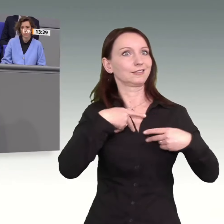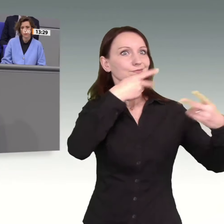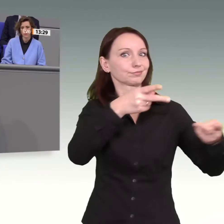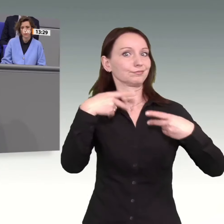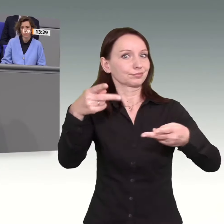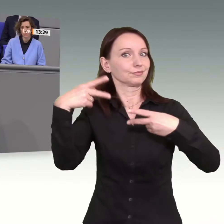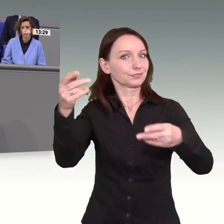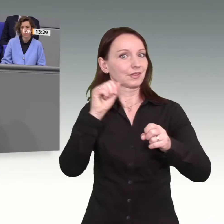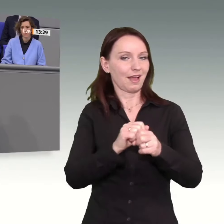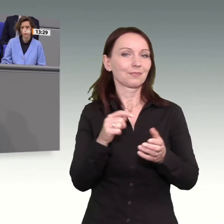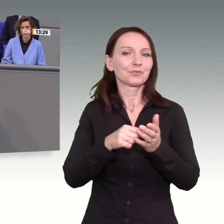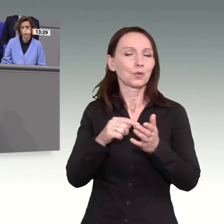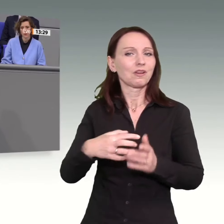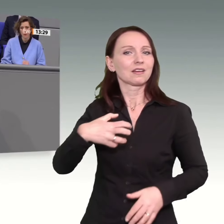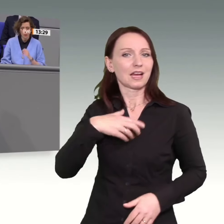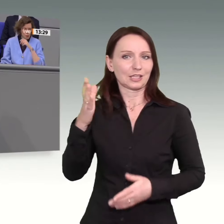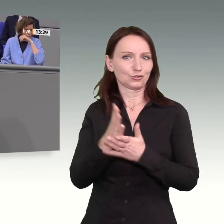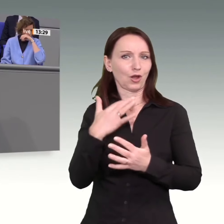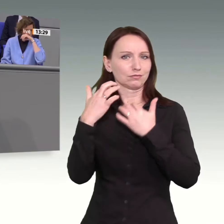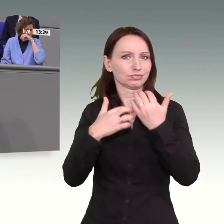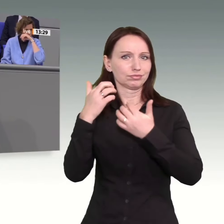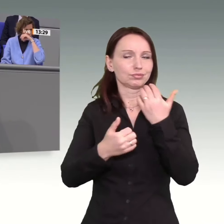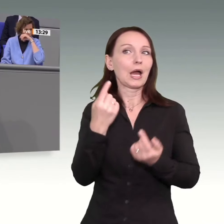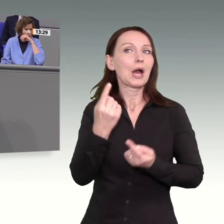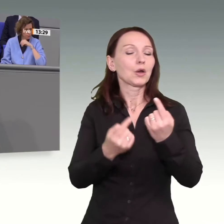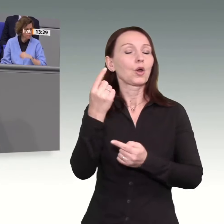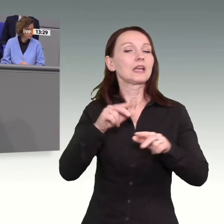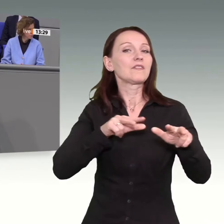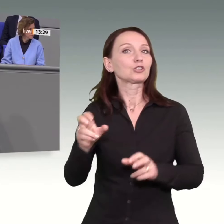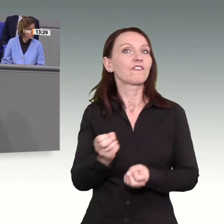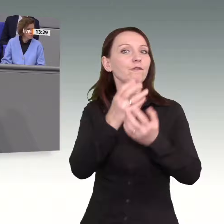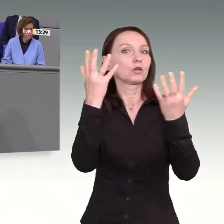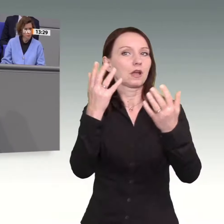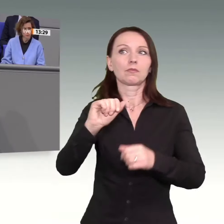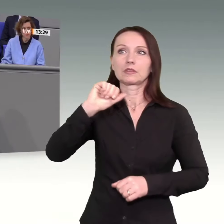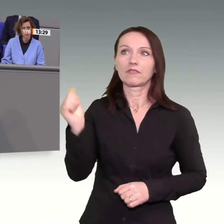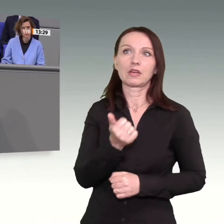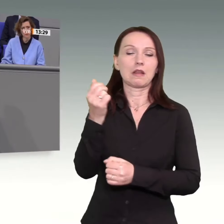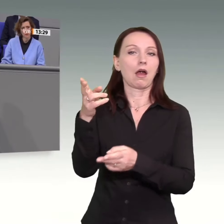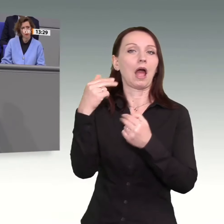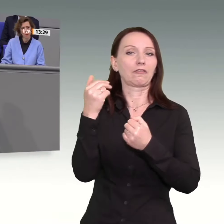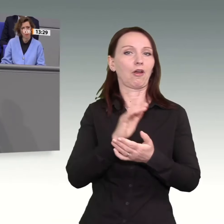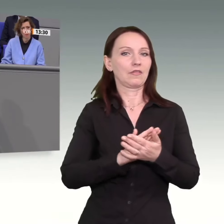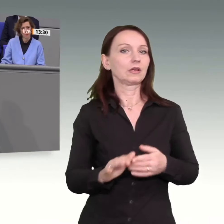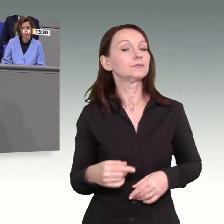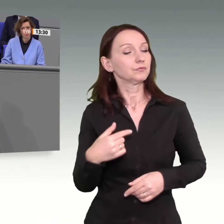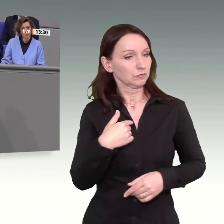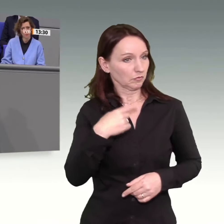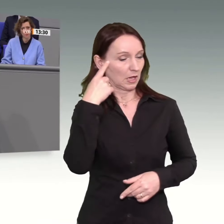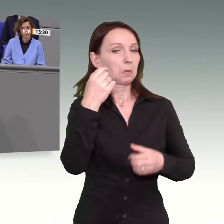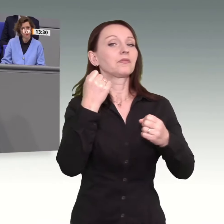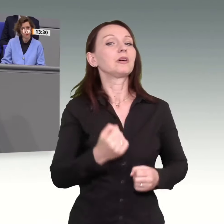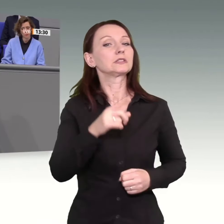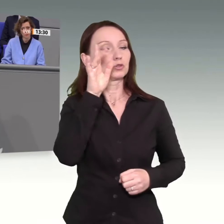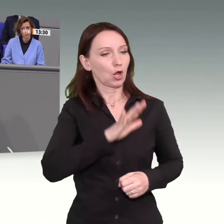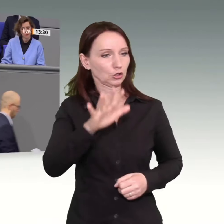mit seinen Erzählungen vom grünen Wirtschaftswunder ja erhofft, da antworten Sie wieder lapidar, wir sind davon überzeugt, dass Deutschland zu einem weltweiten Ausrüster werden